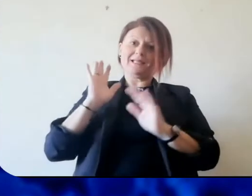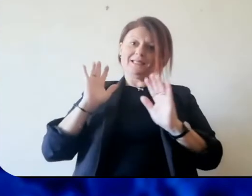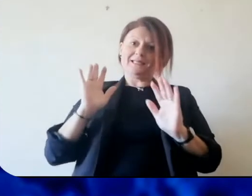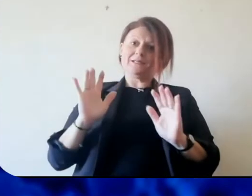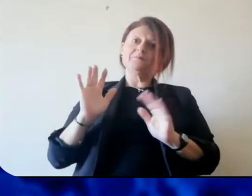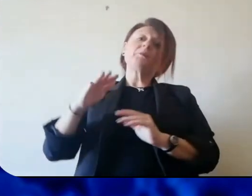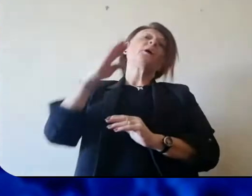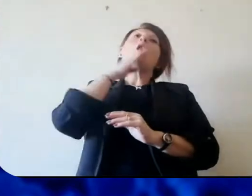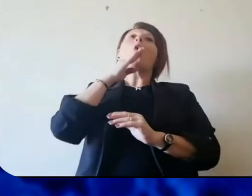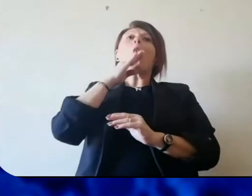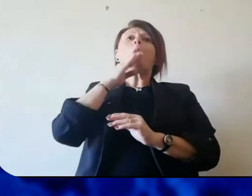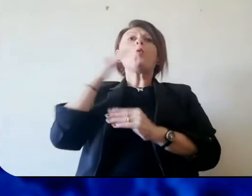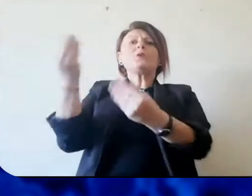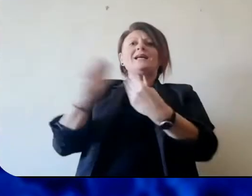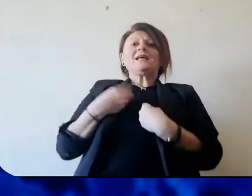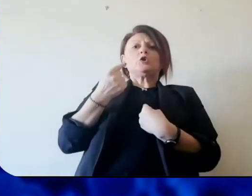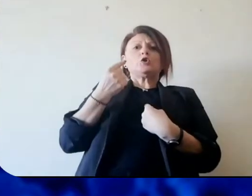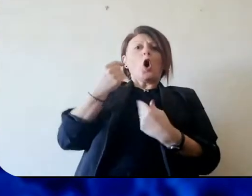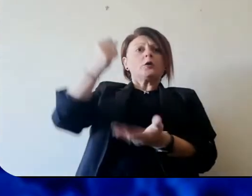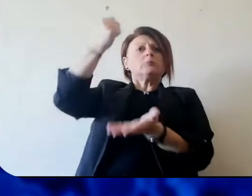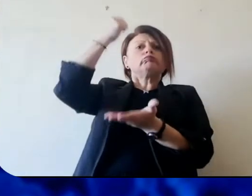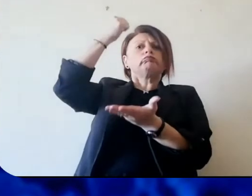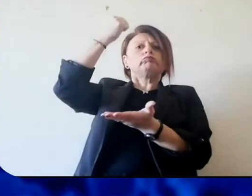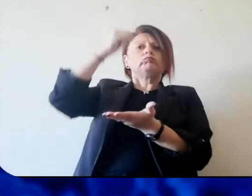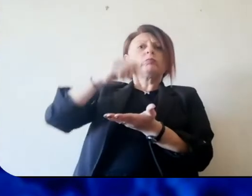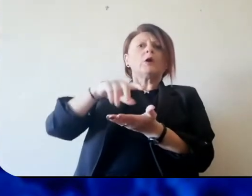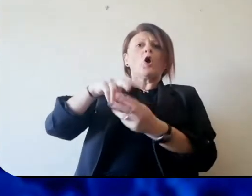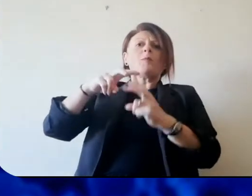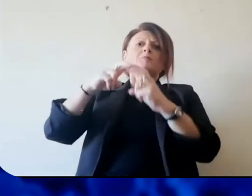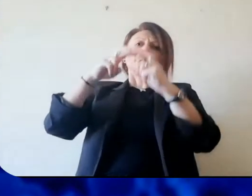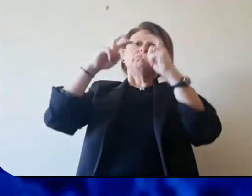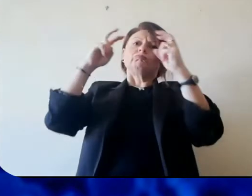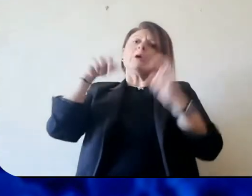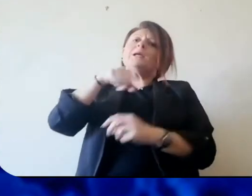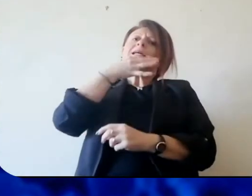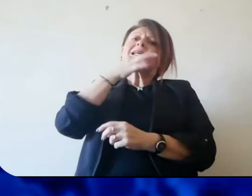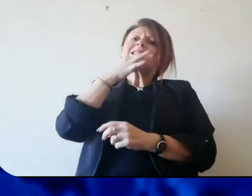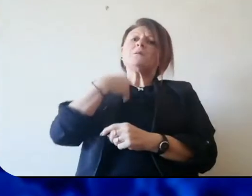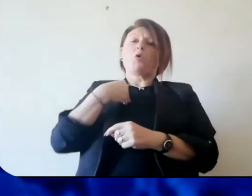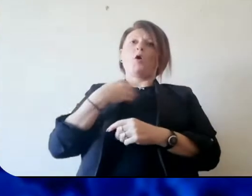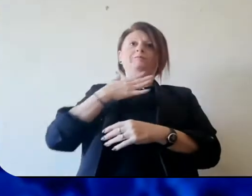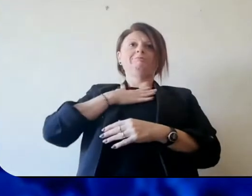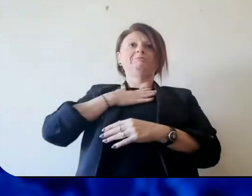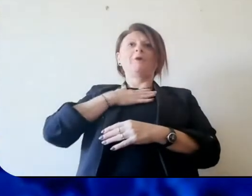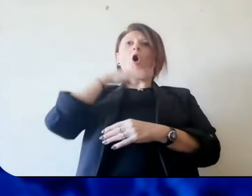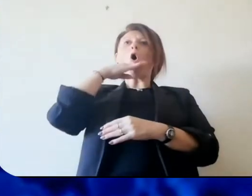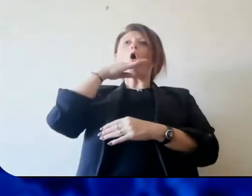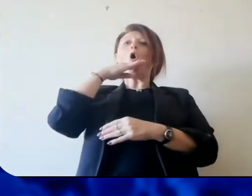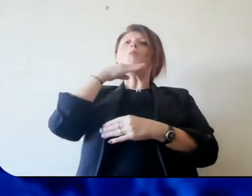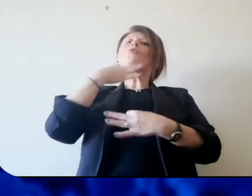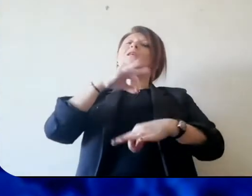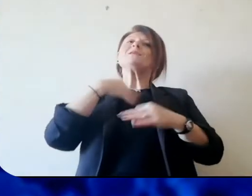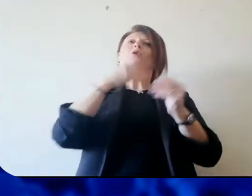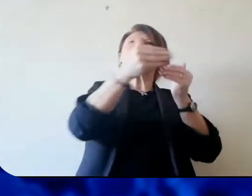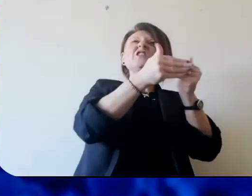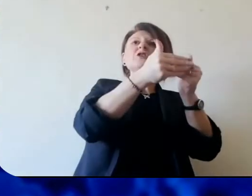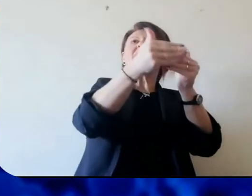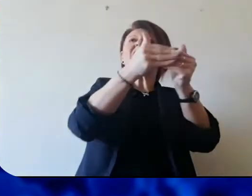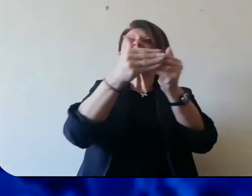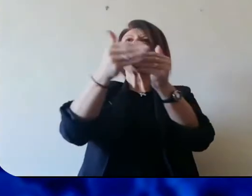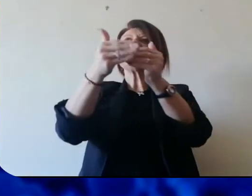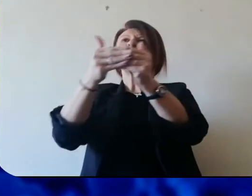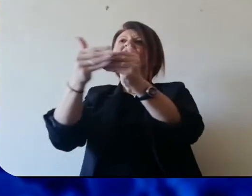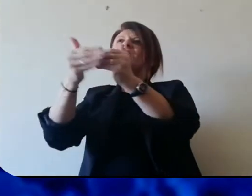il Comune di Ragusa disponibilità economiche più elevate significa comunque dare la possibilità a noi come